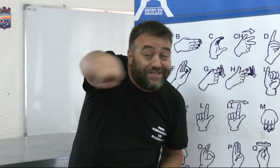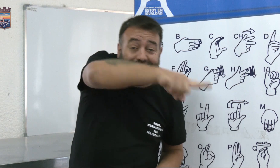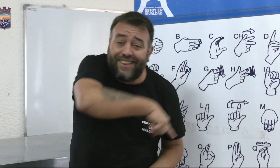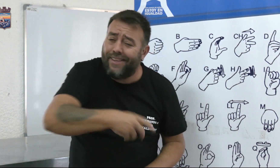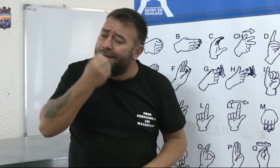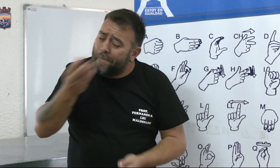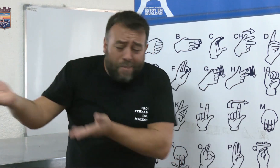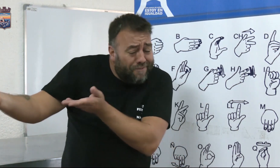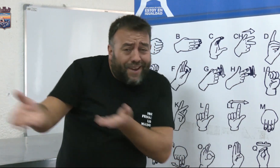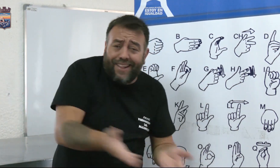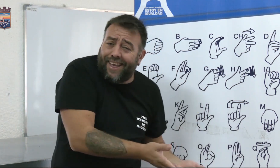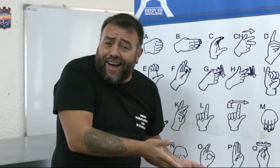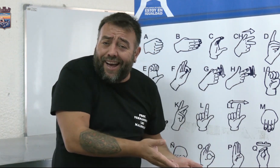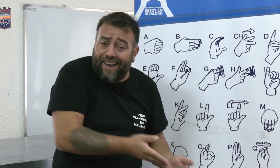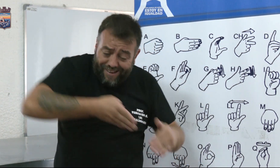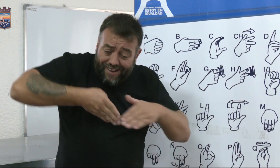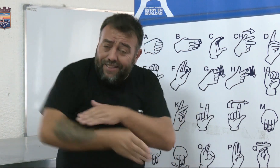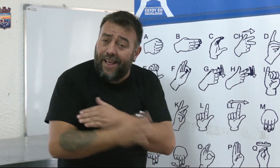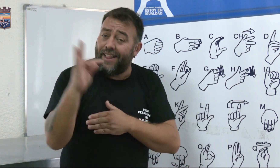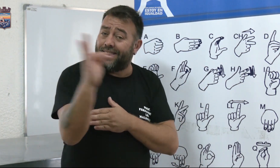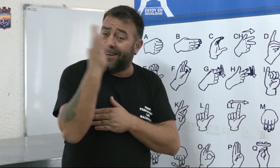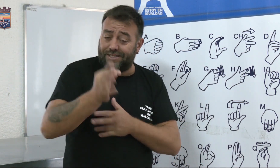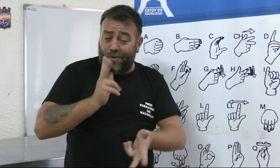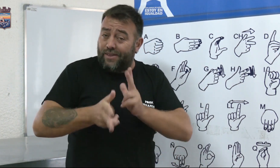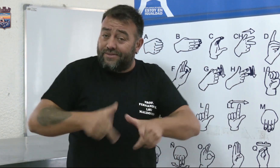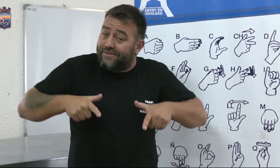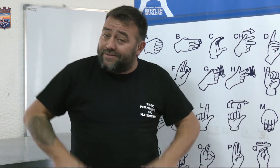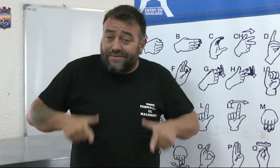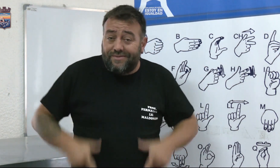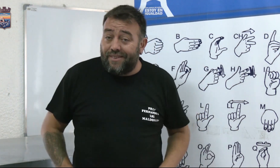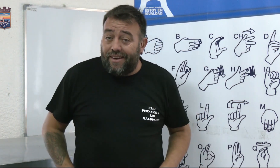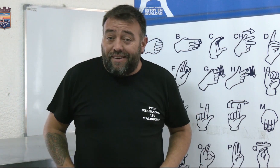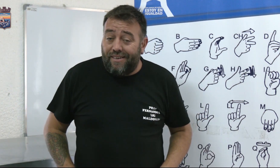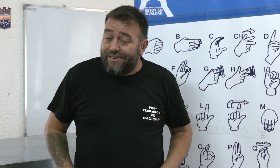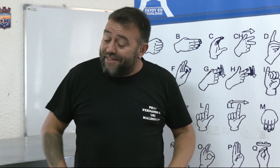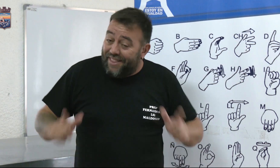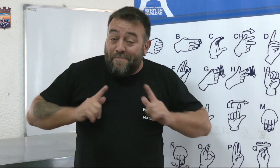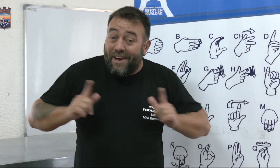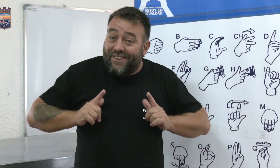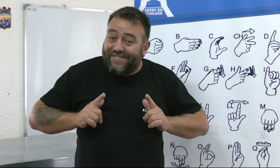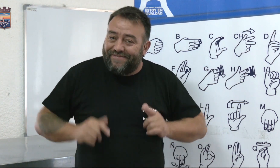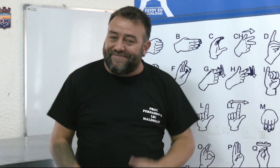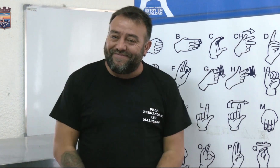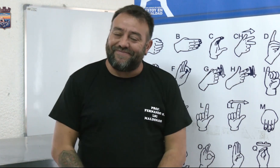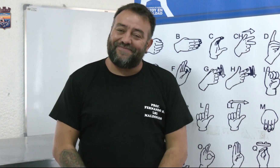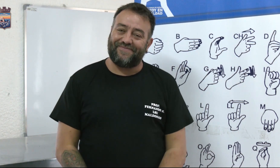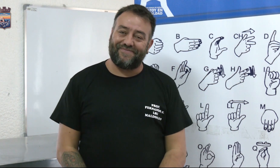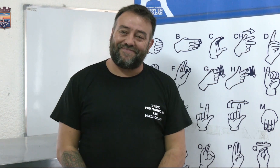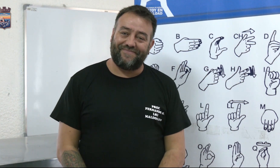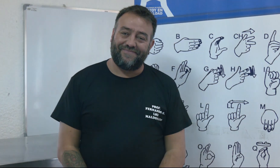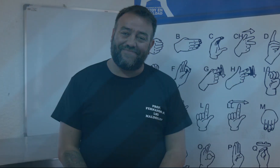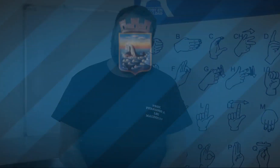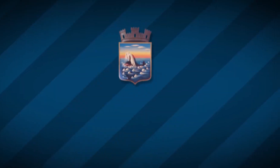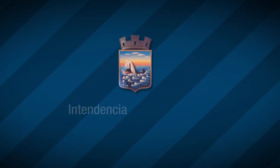Ojalá que ustedes puedan, son muy bienvenidos acá, puedan venir a los talleres que da la Intendencia. Los espero.